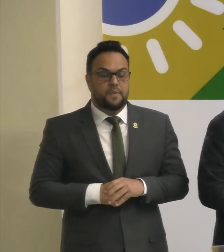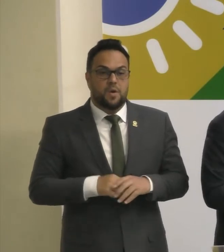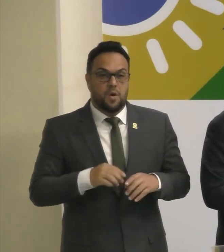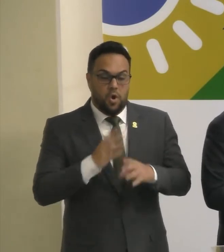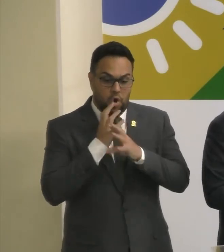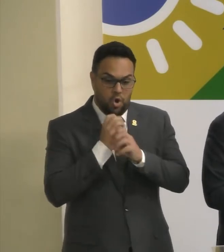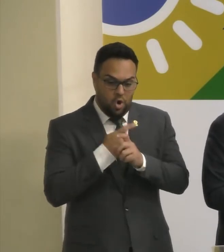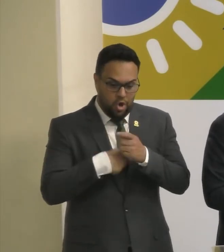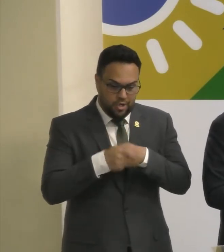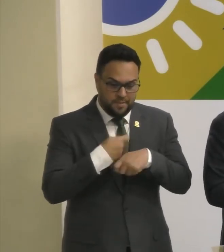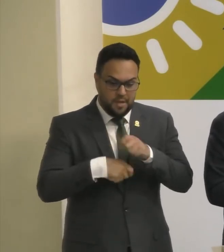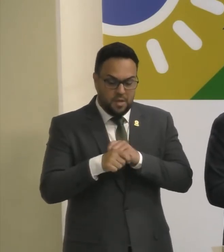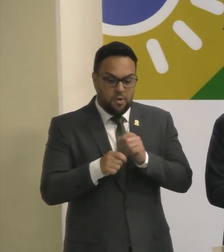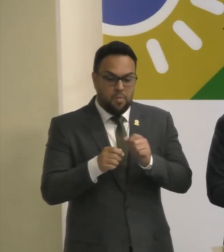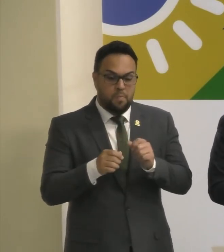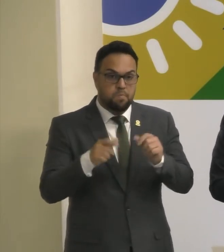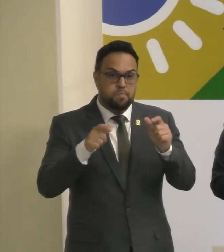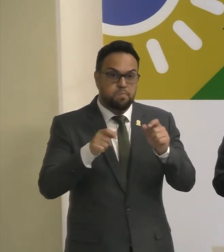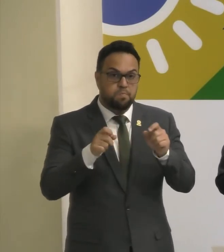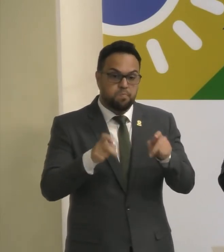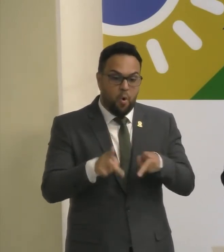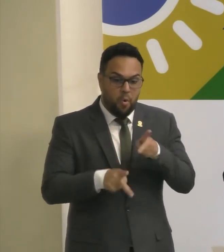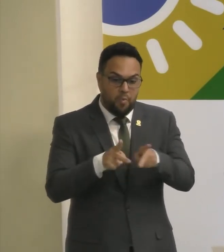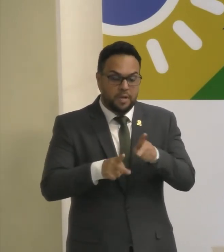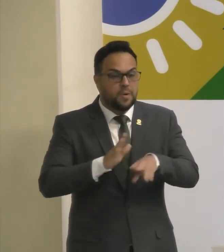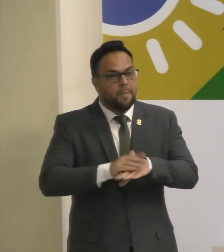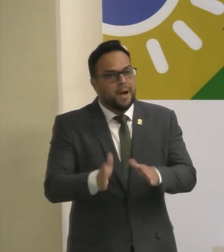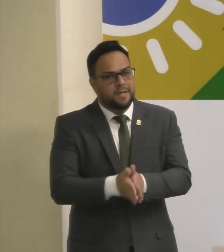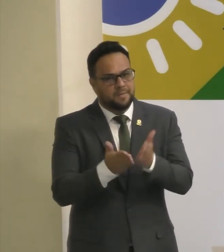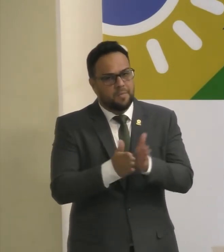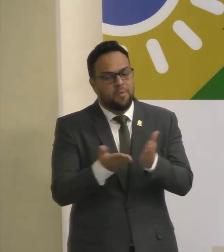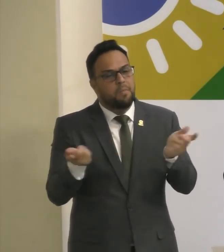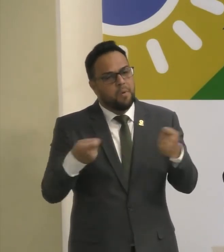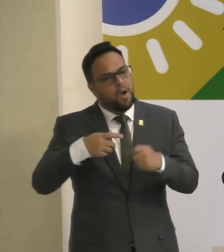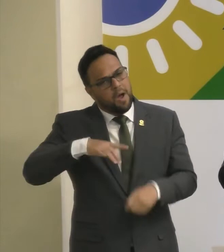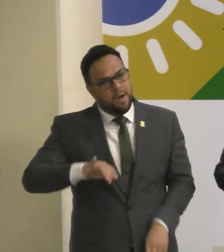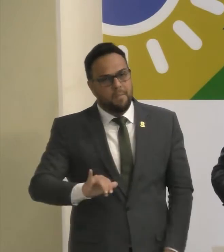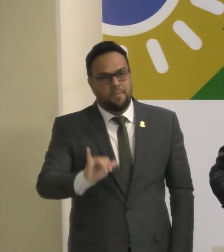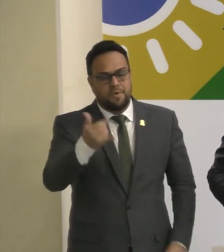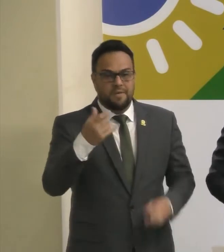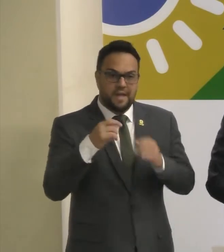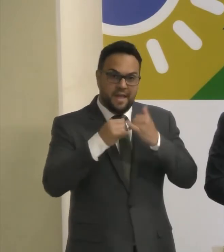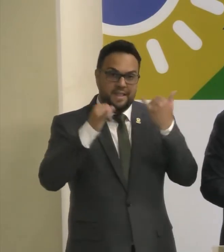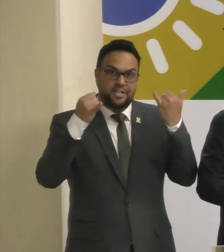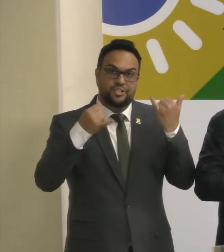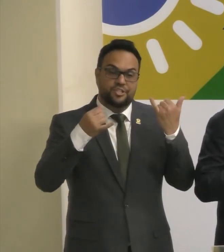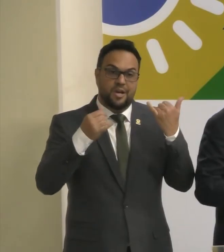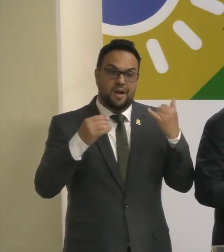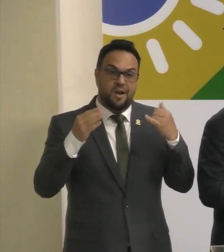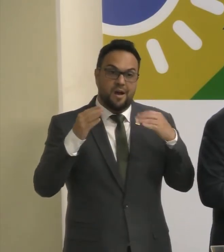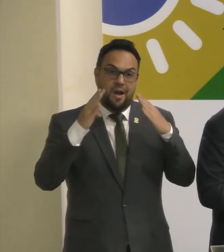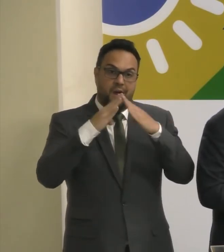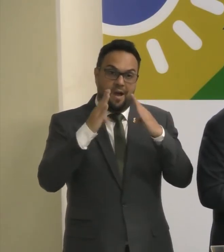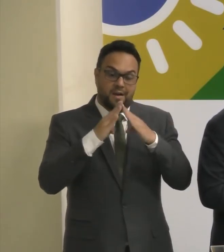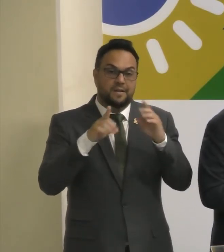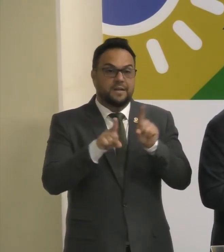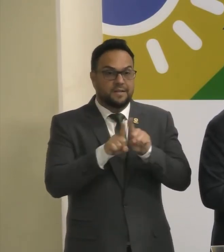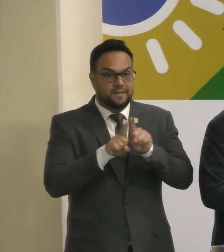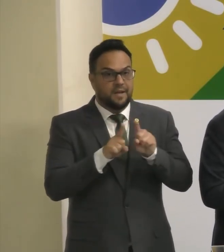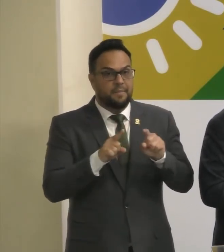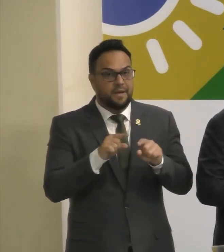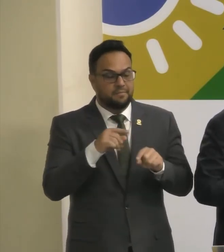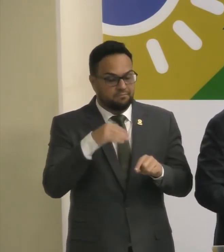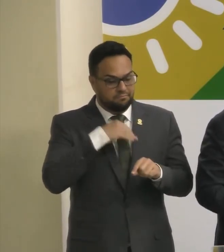população mais carente vai poder aproveitar a energia elétrica em suas casas, equilibrar o seu orçamento